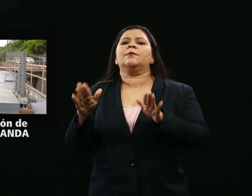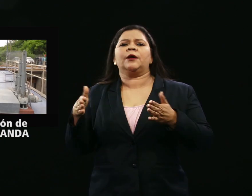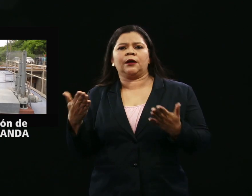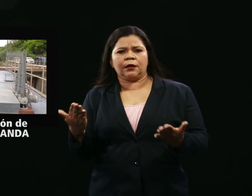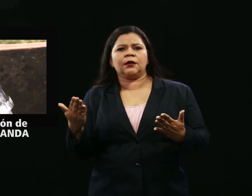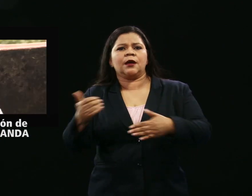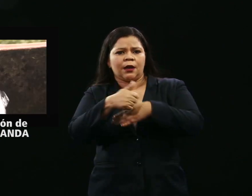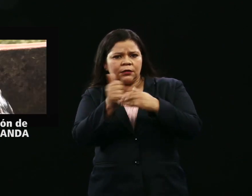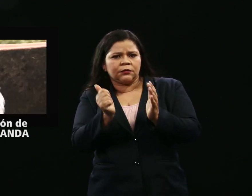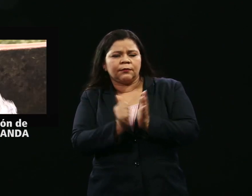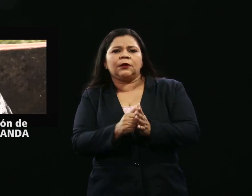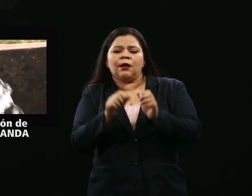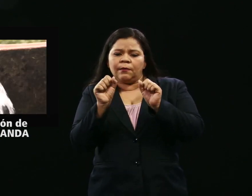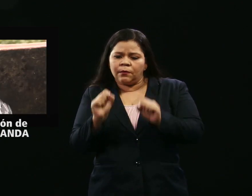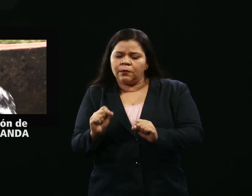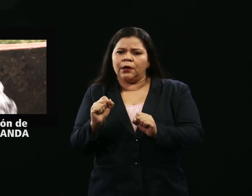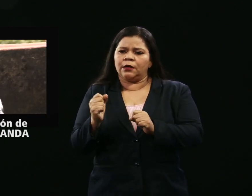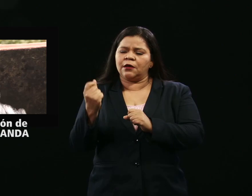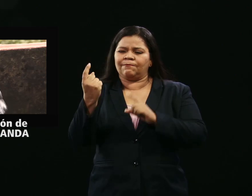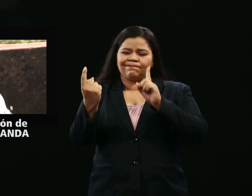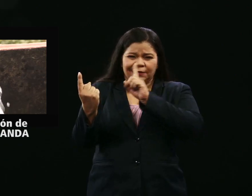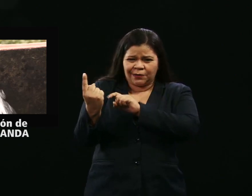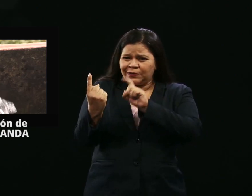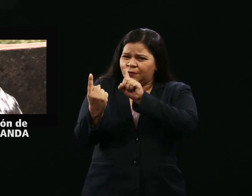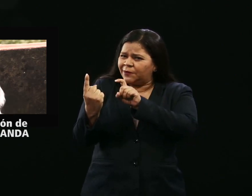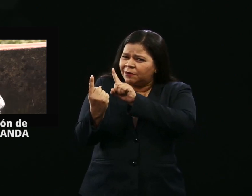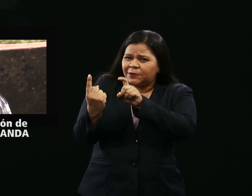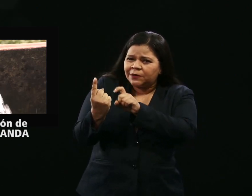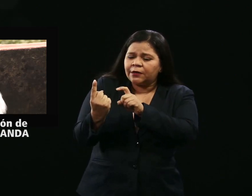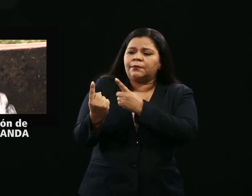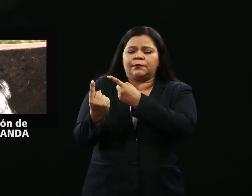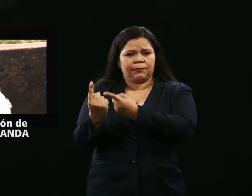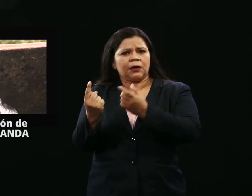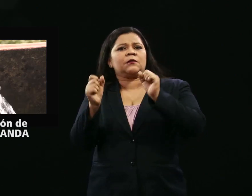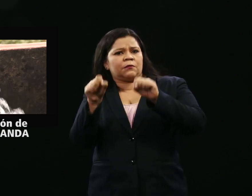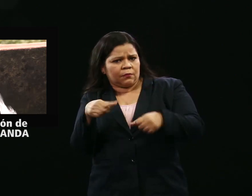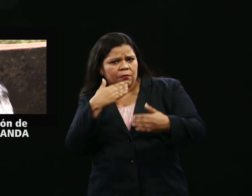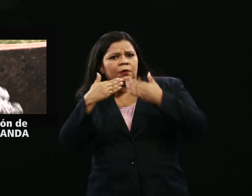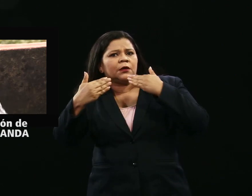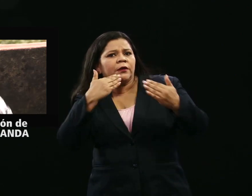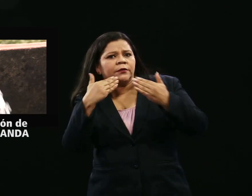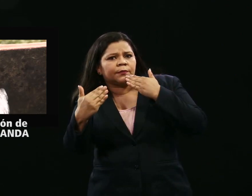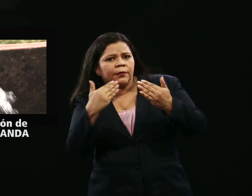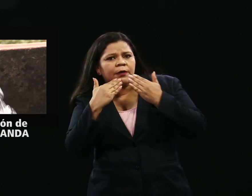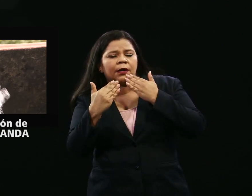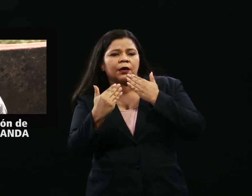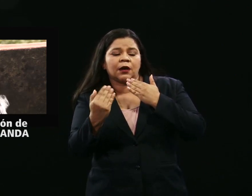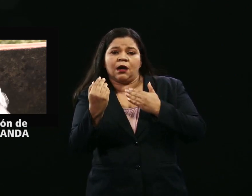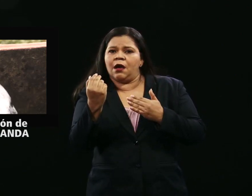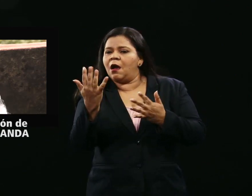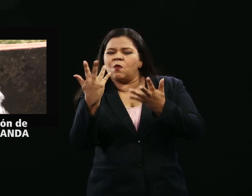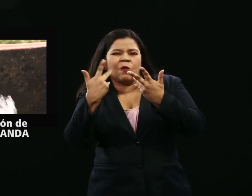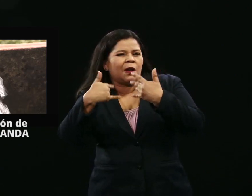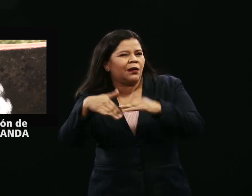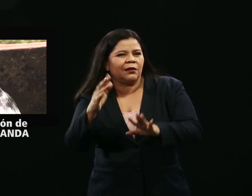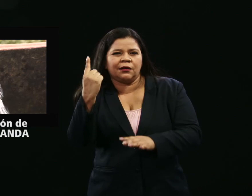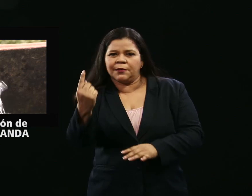Asamblea reciba las explicaciones de los ministros o encargados de despacho o de los presidentes de instituciones oficiales